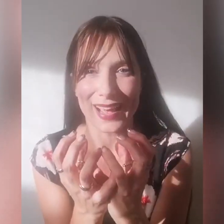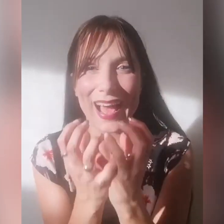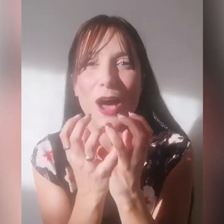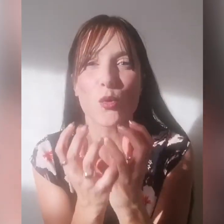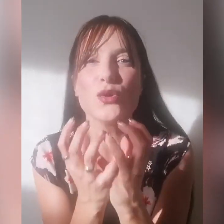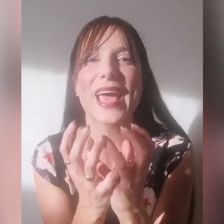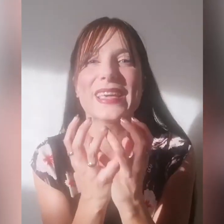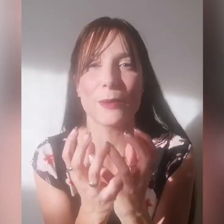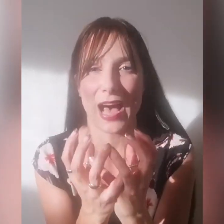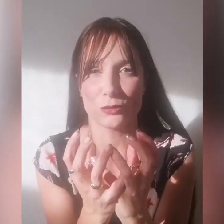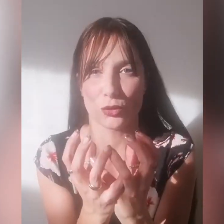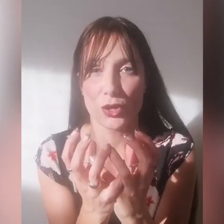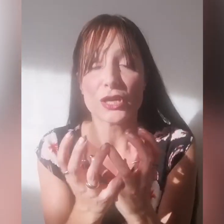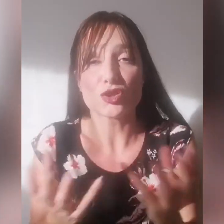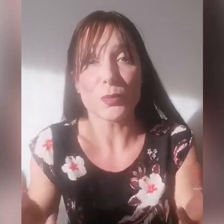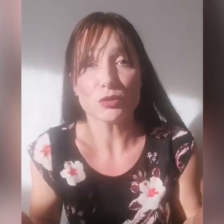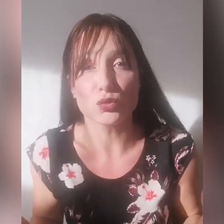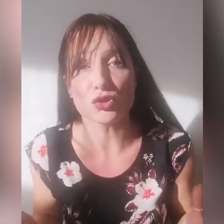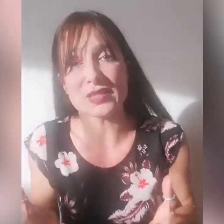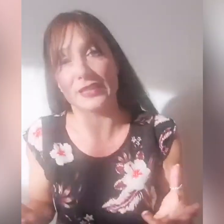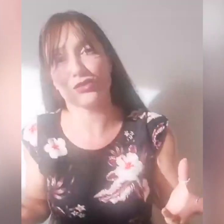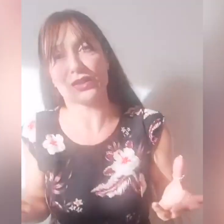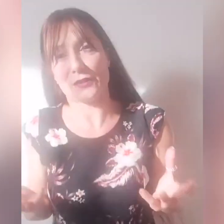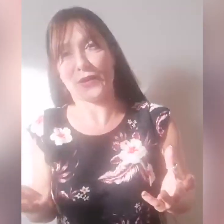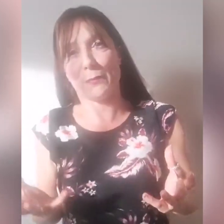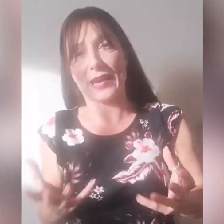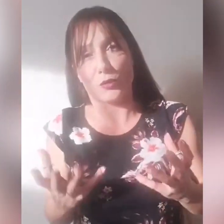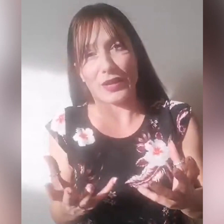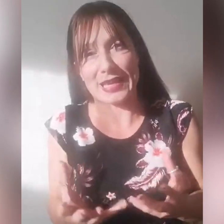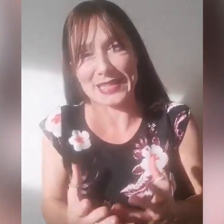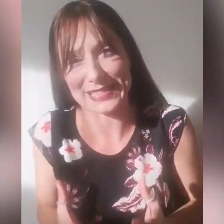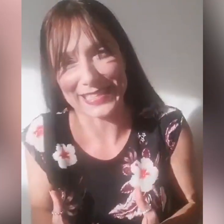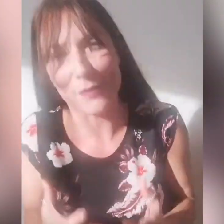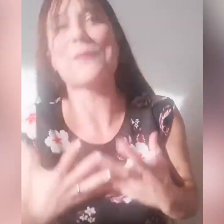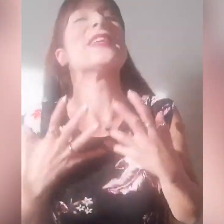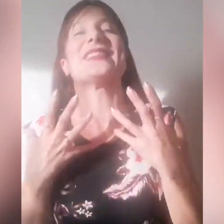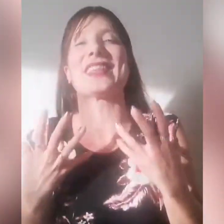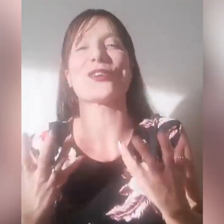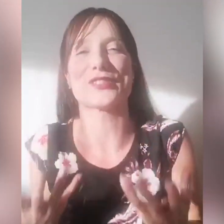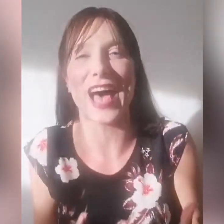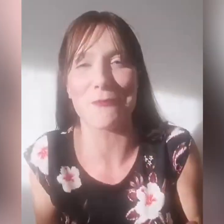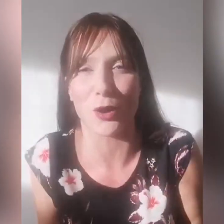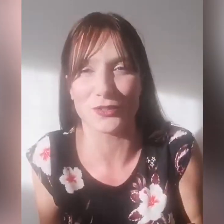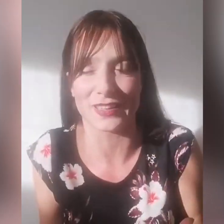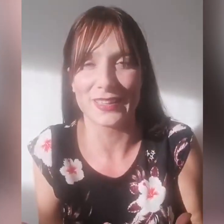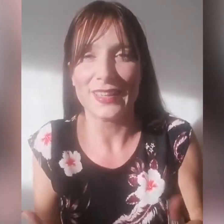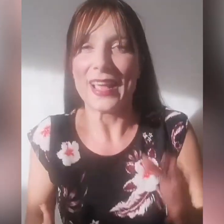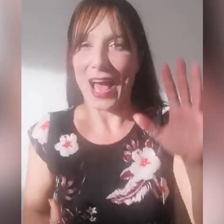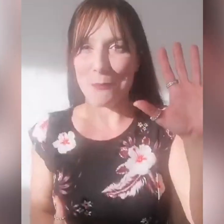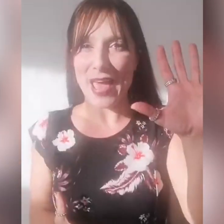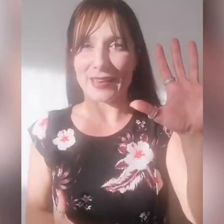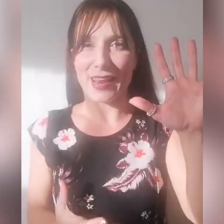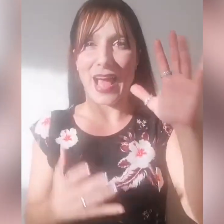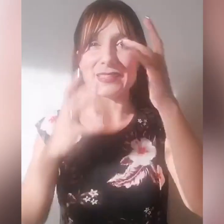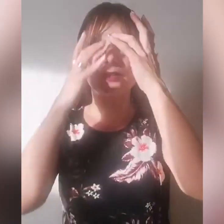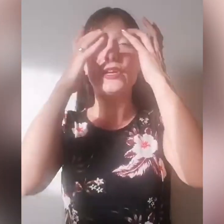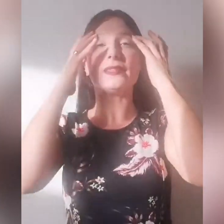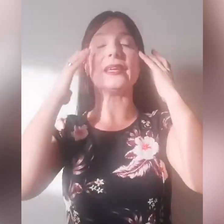a cui è chiamato, soprattutto se decidi di far parte di una chiesa che si chiama Ministero Sabaoth. Amen ragazzi! Quindi